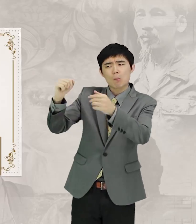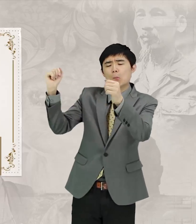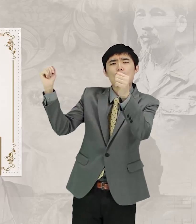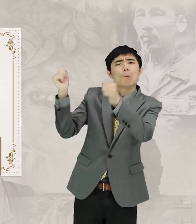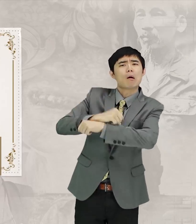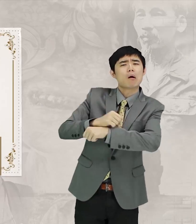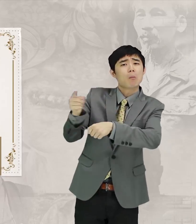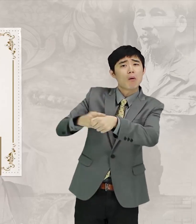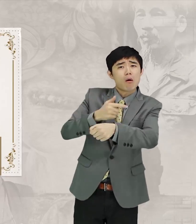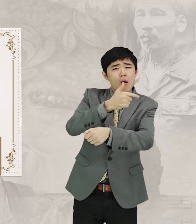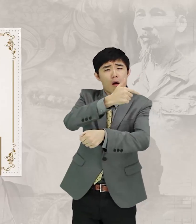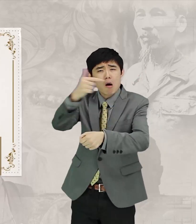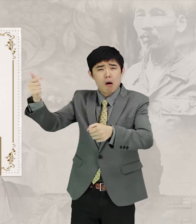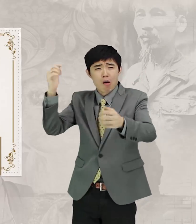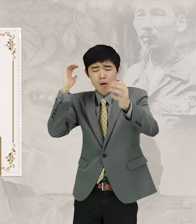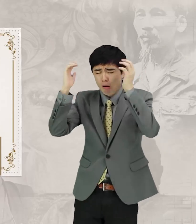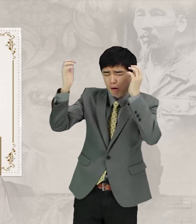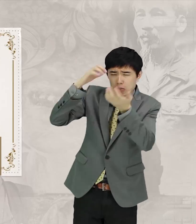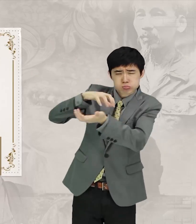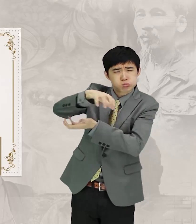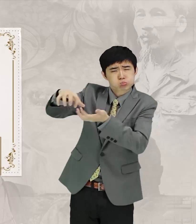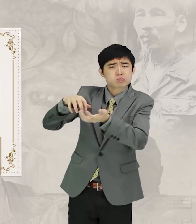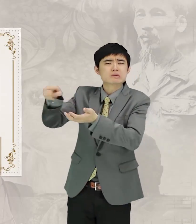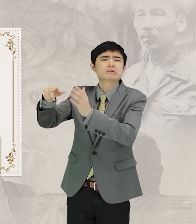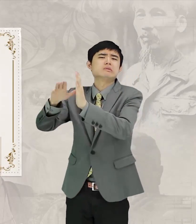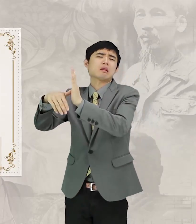무너지면서 매우 혼란스러운 시기였어.